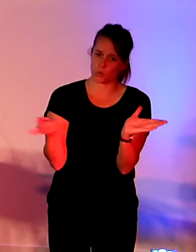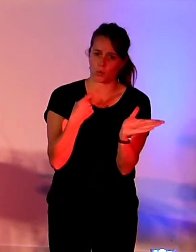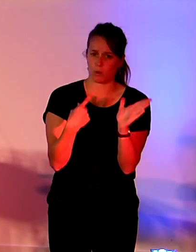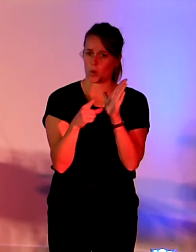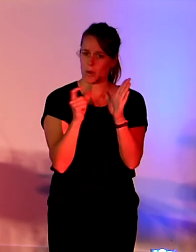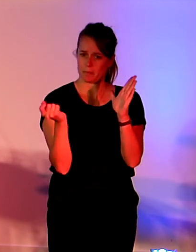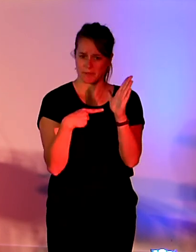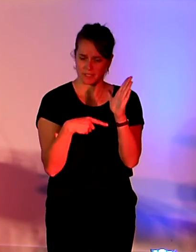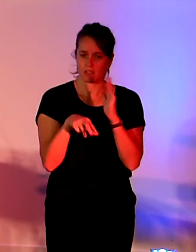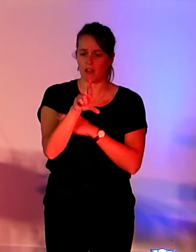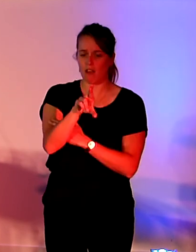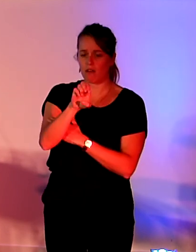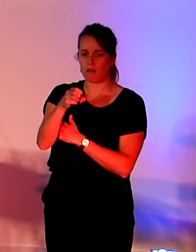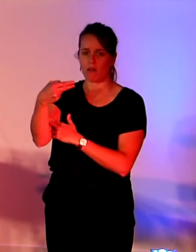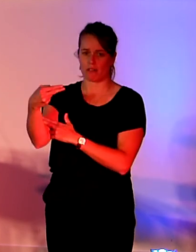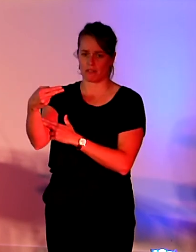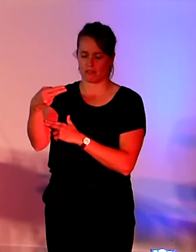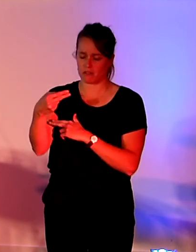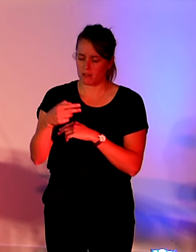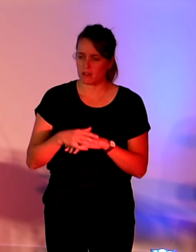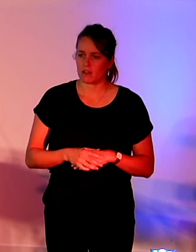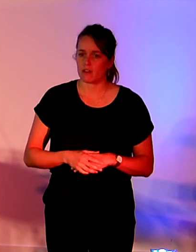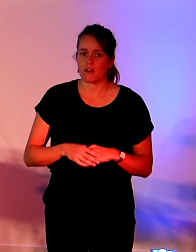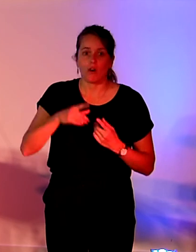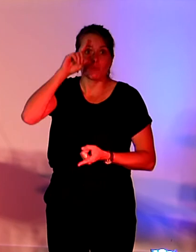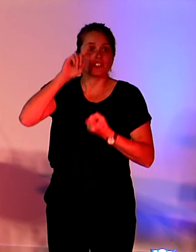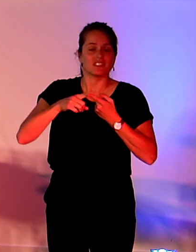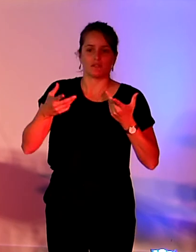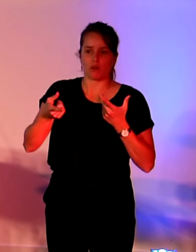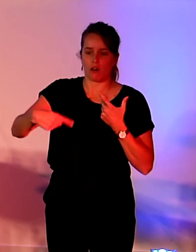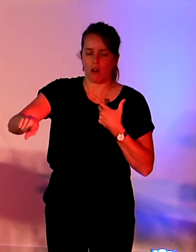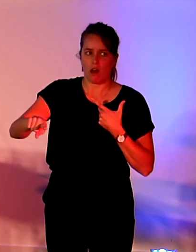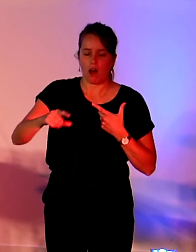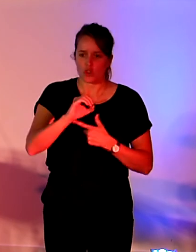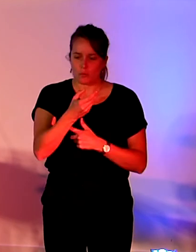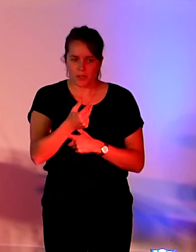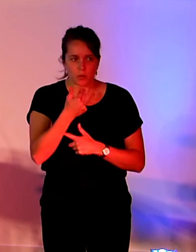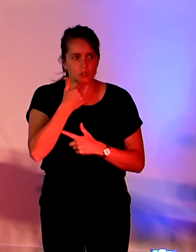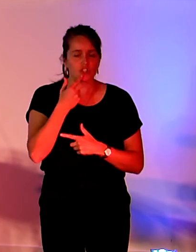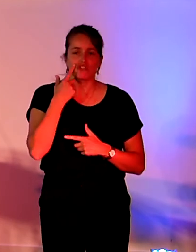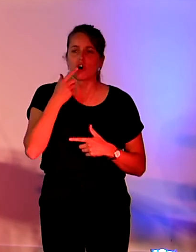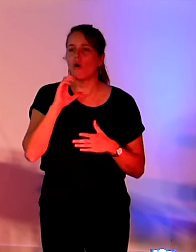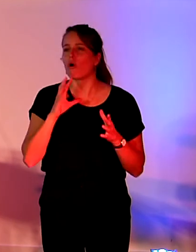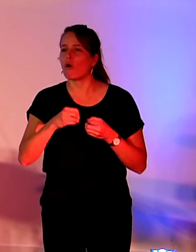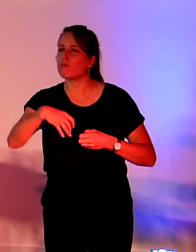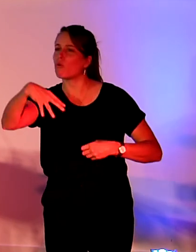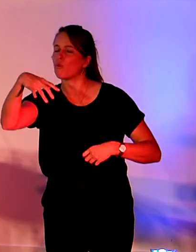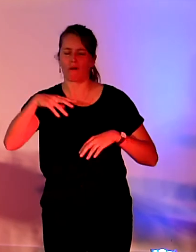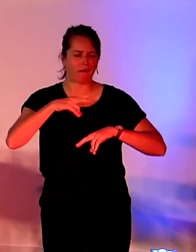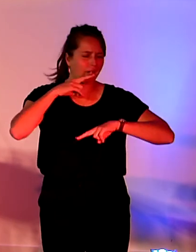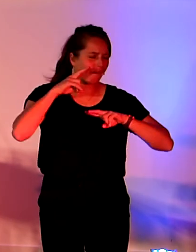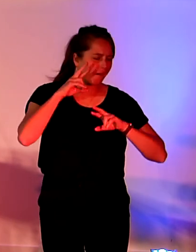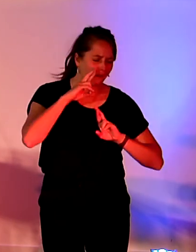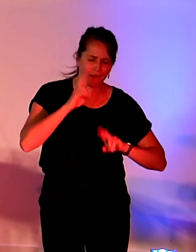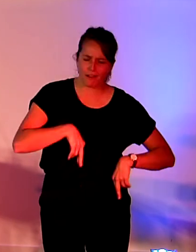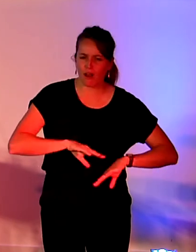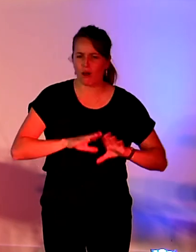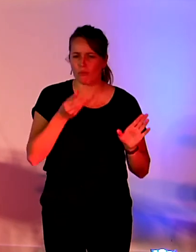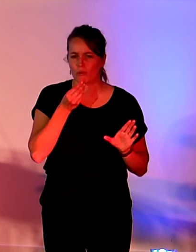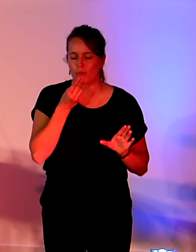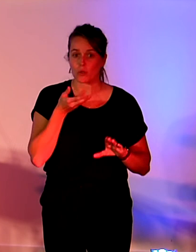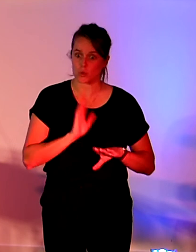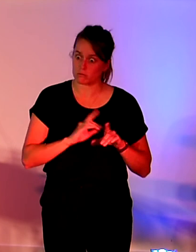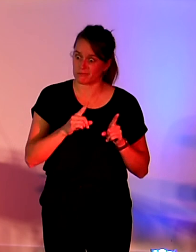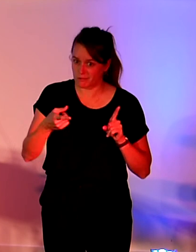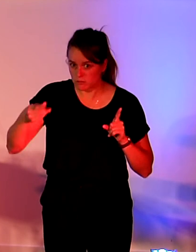elle vise à faire prendre conscience de l'impact environnemental du numérique, encore peu connu à ce